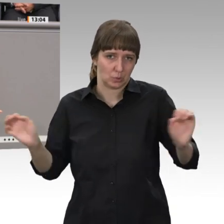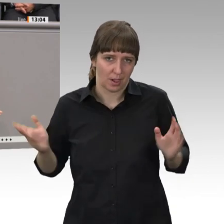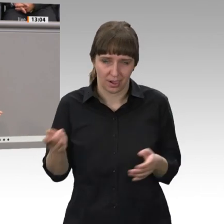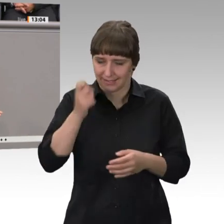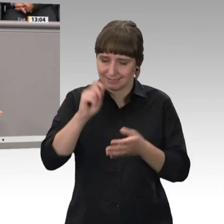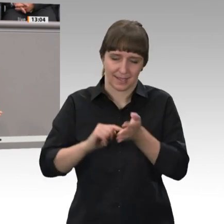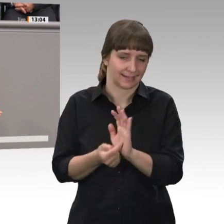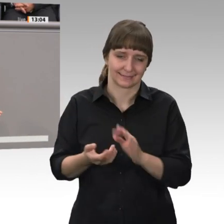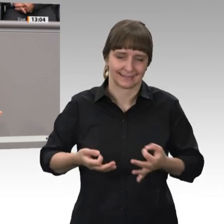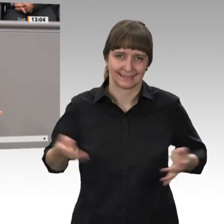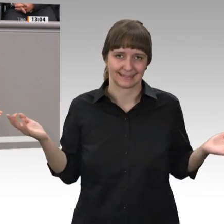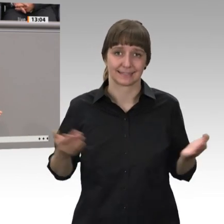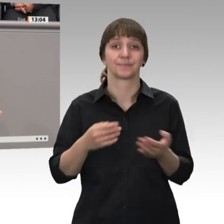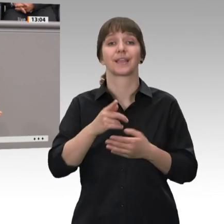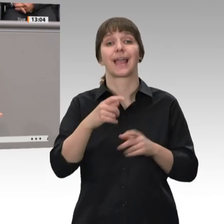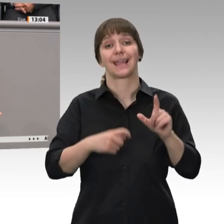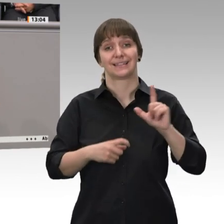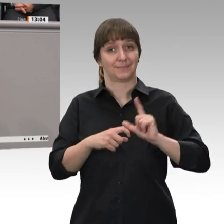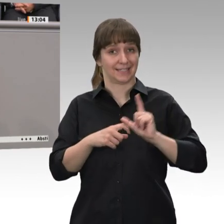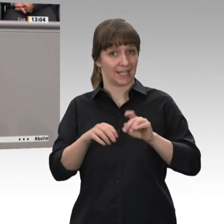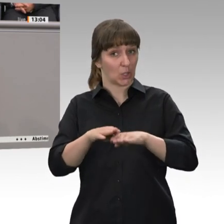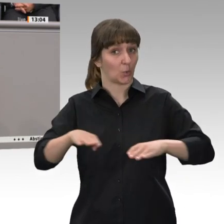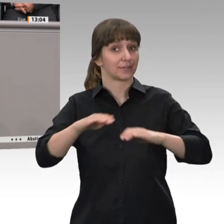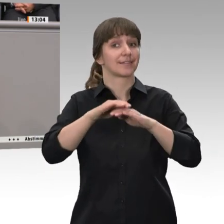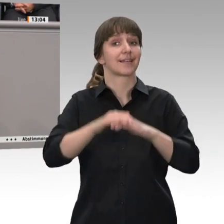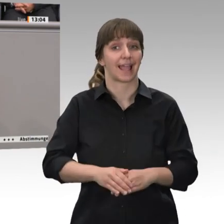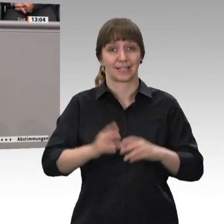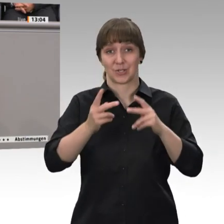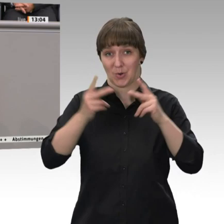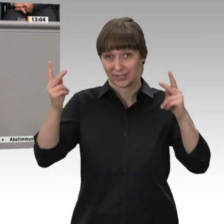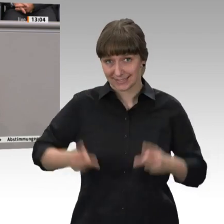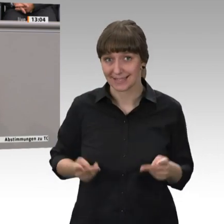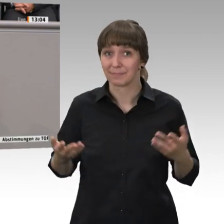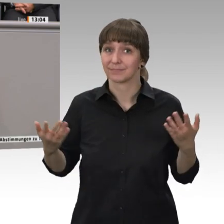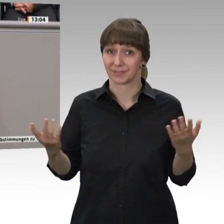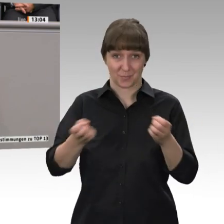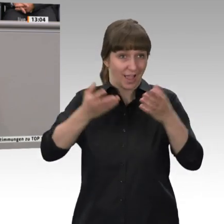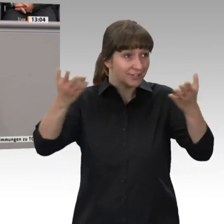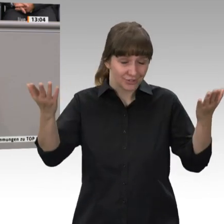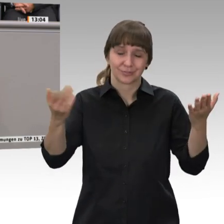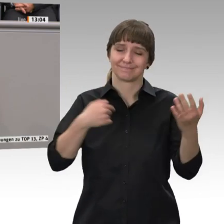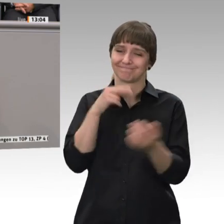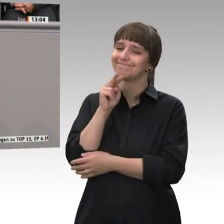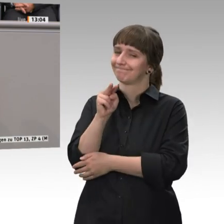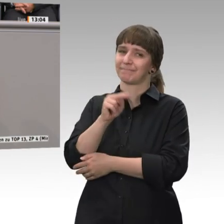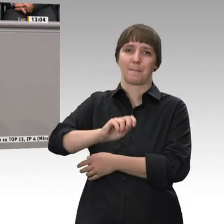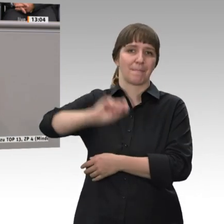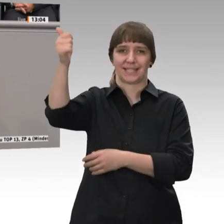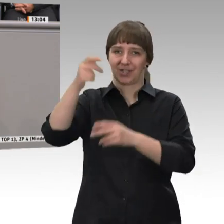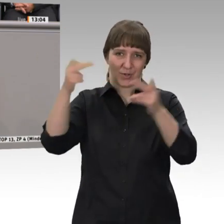Grundrentenkonzept der SPD ist, Überraschung, aus unserer Sicht das mit Abstand beste Konzept, das